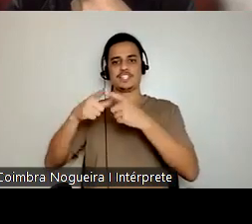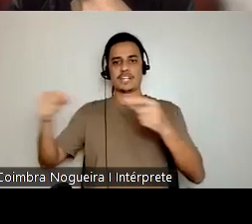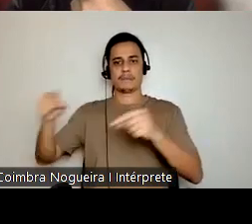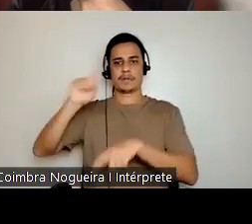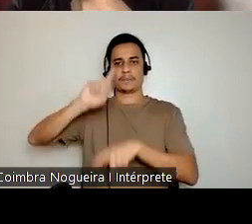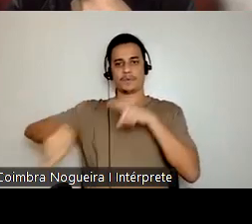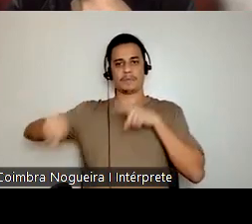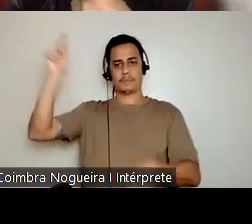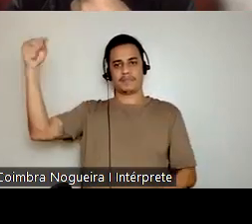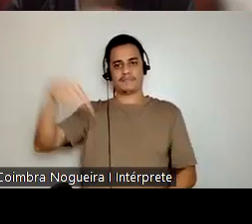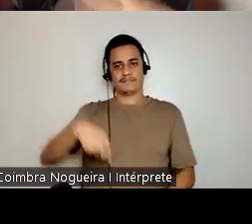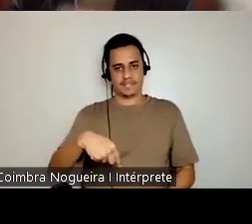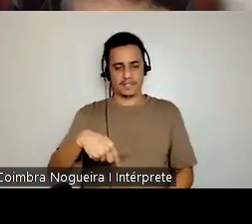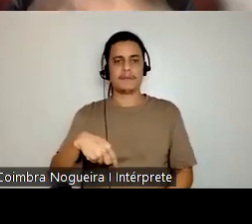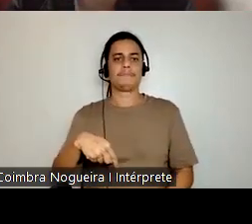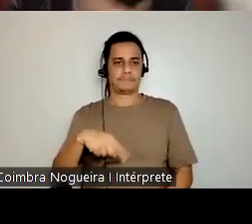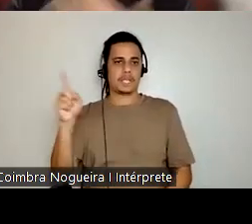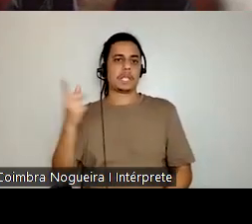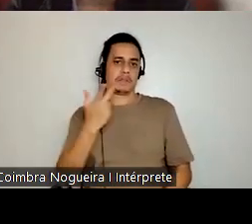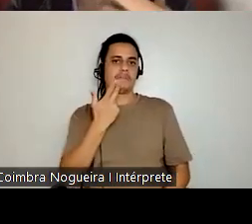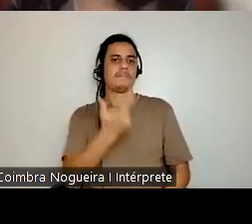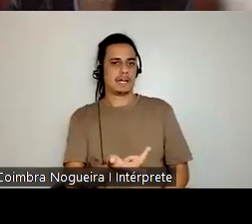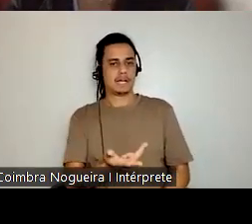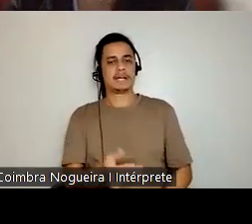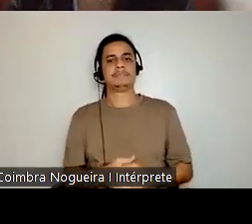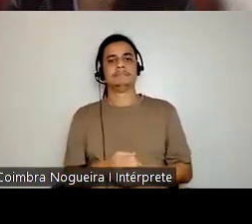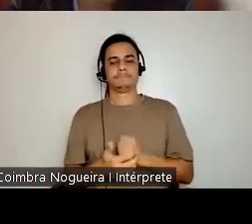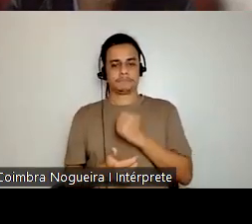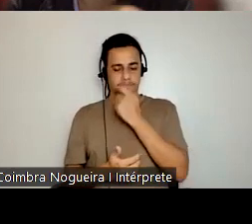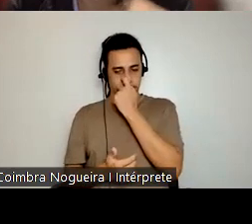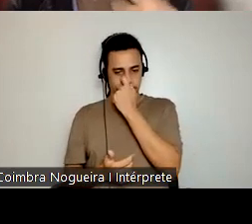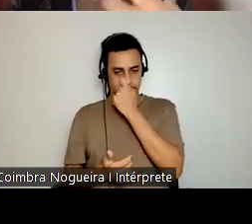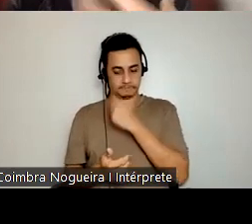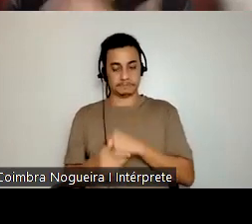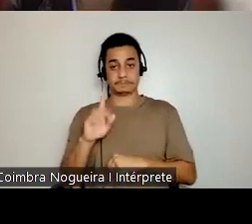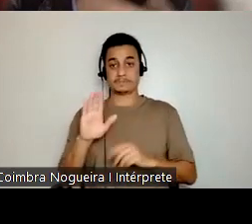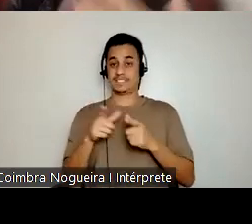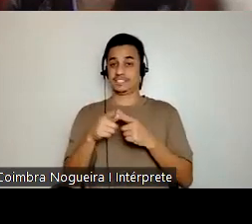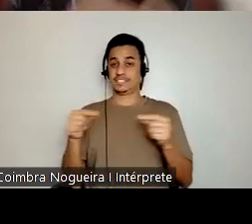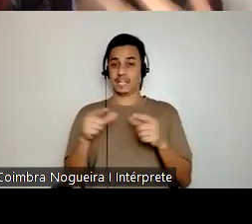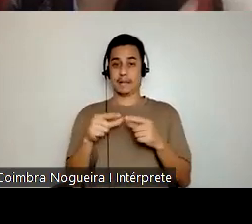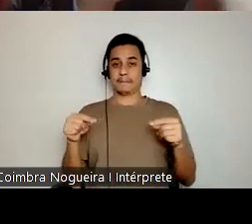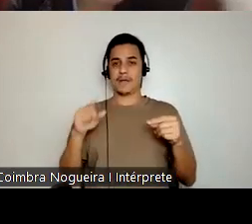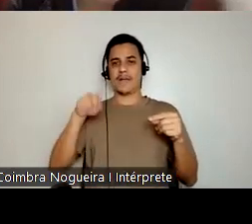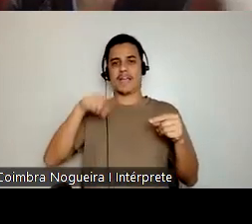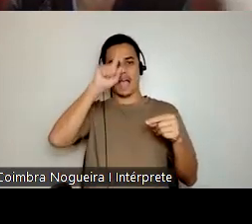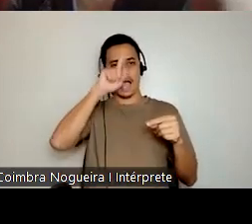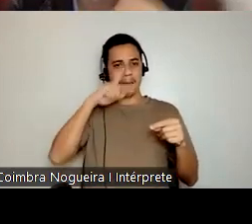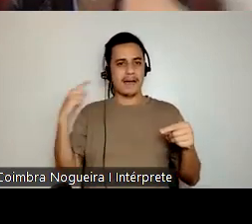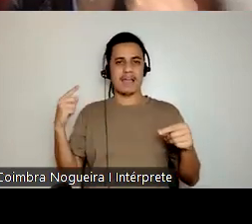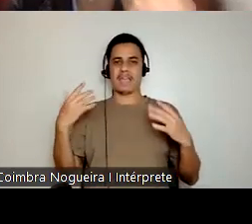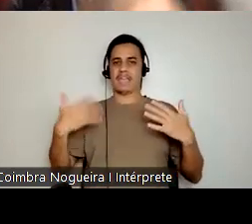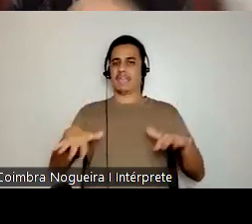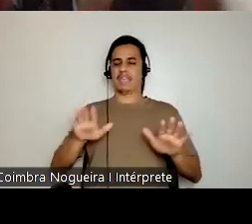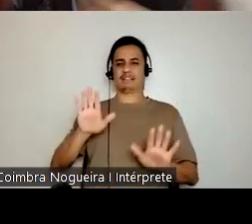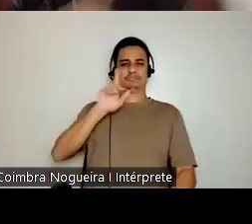traz essa ideia de os japoneses serem amarelos belicosos que